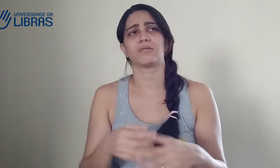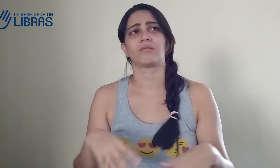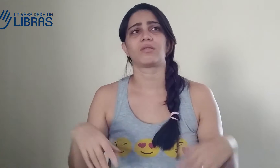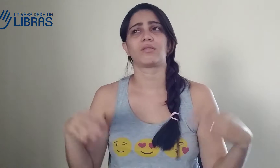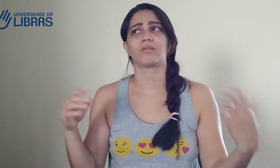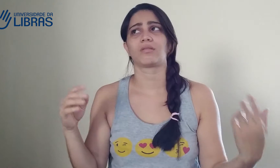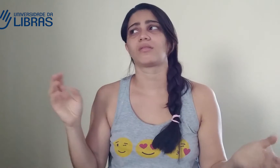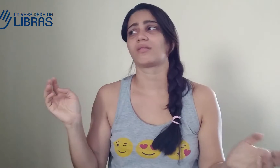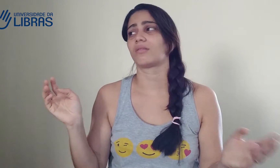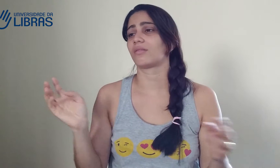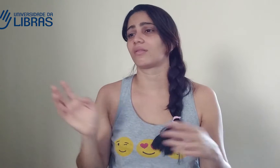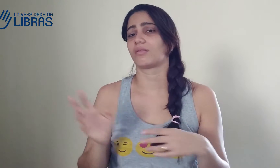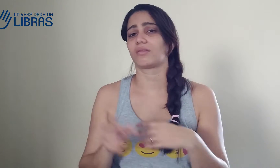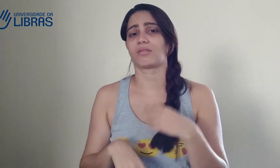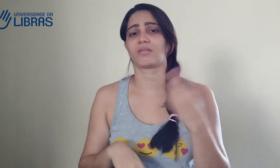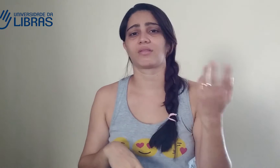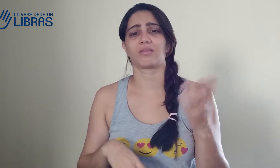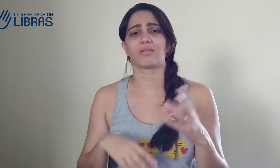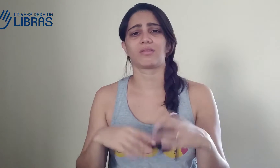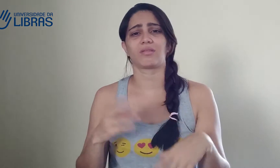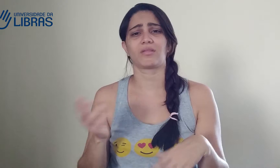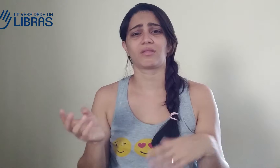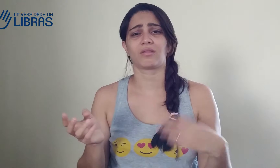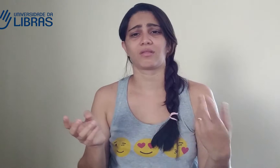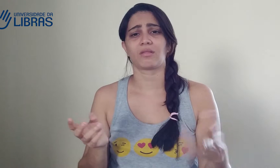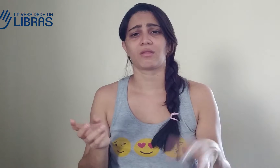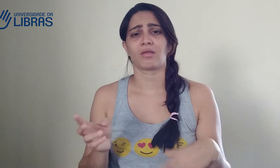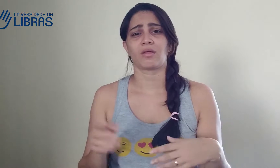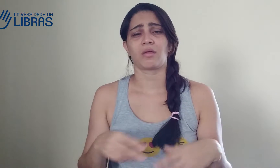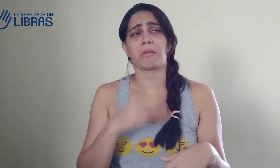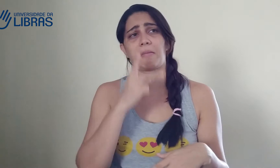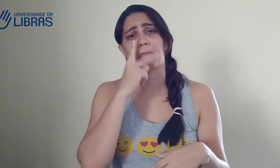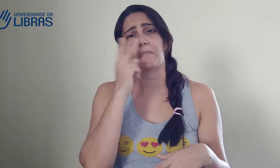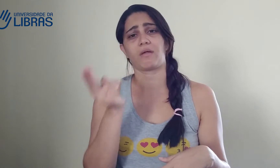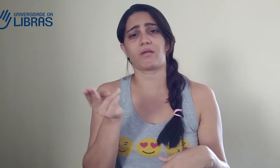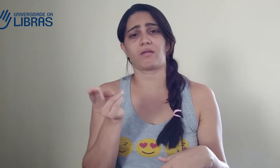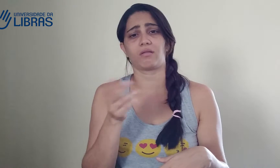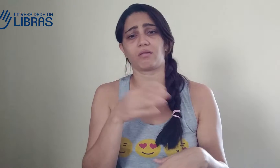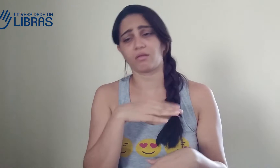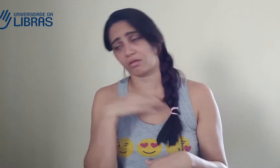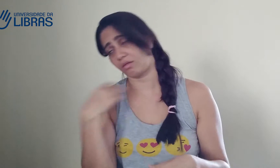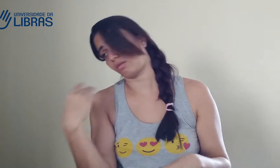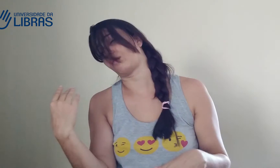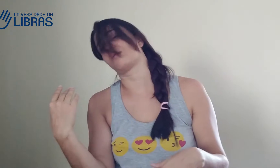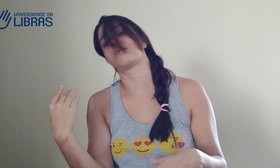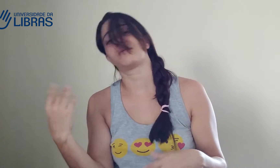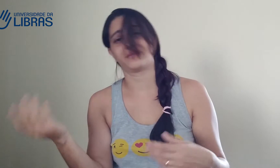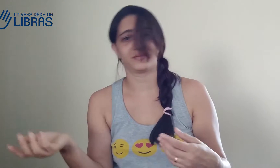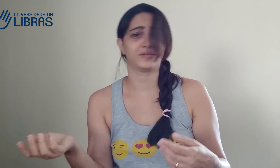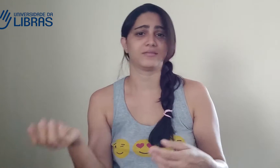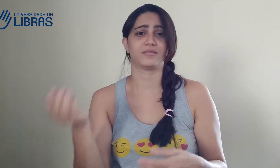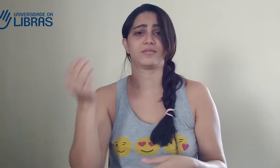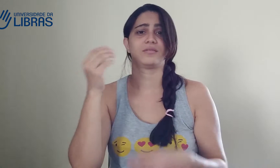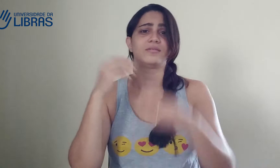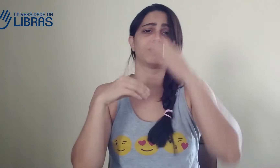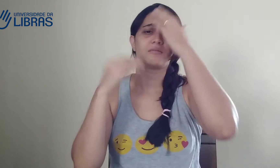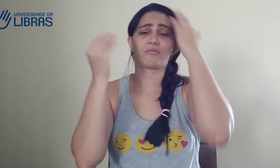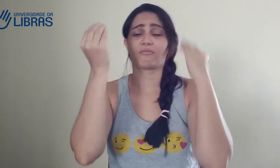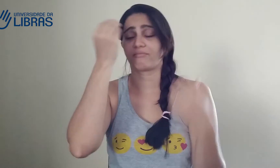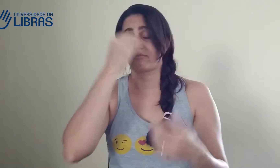linda, linda, linda. E o intérprete fazendo assim, o intérprete na música de uma forma, sabe, assim, desanimada, assim.